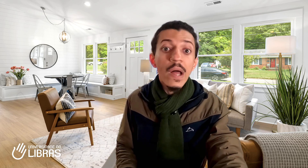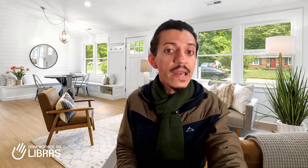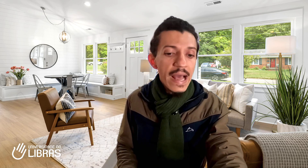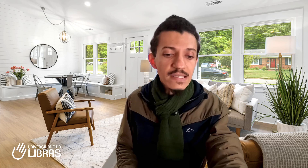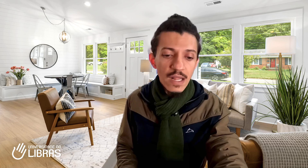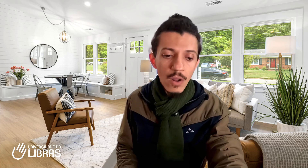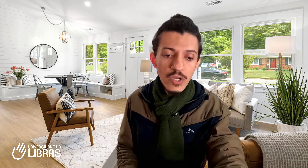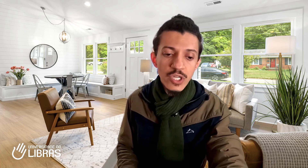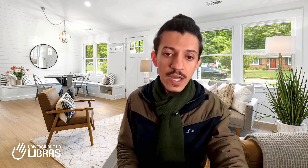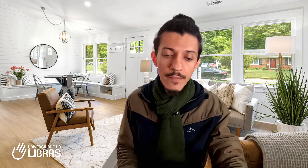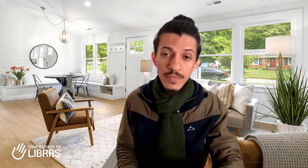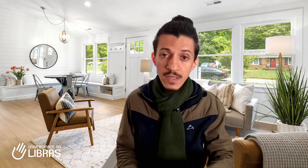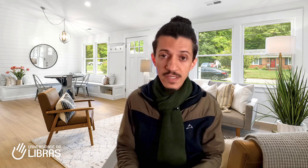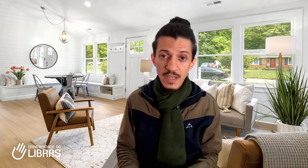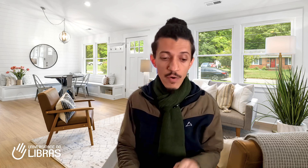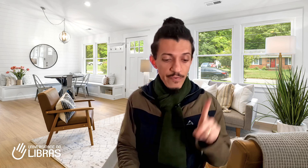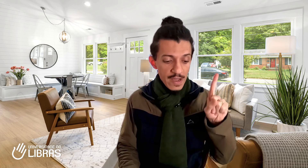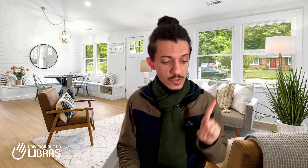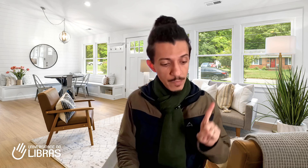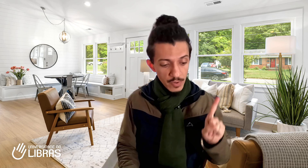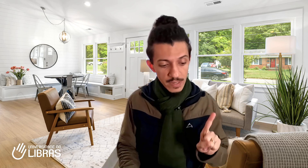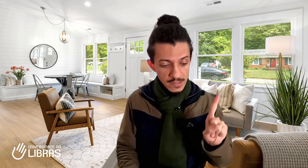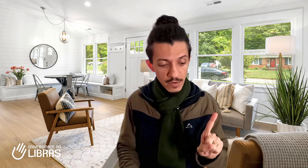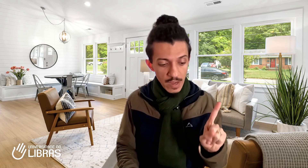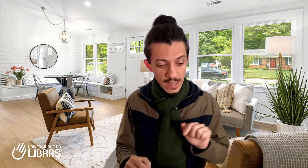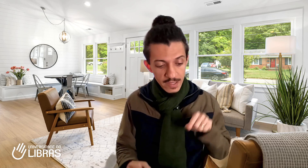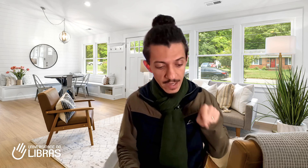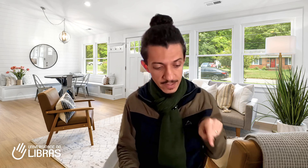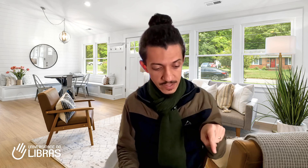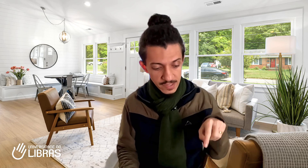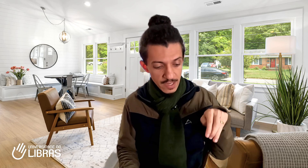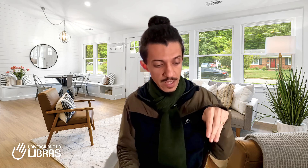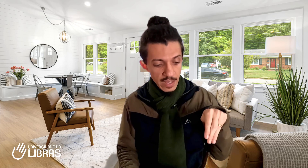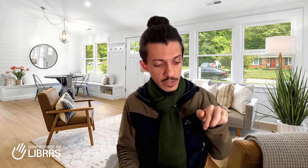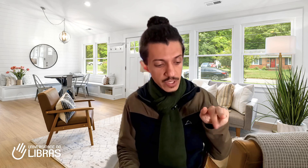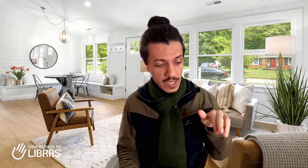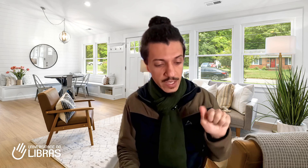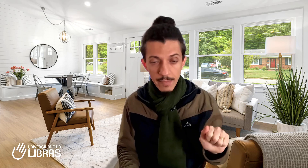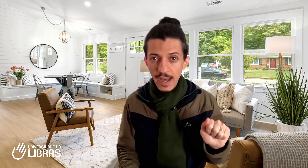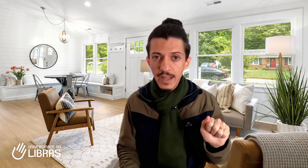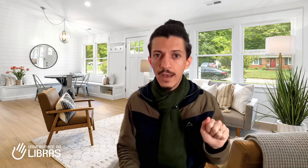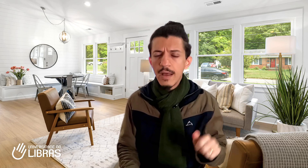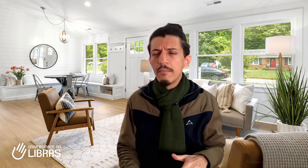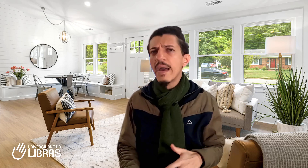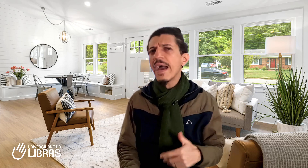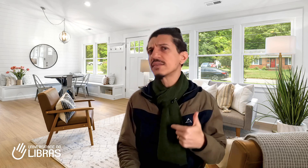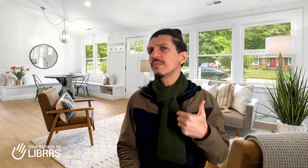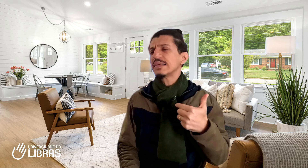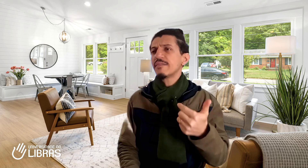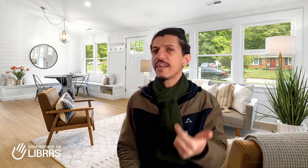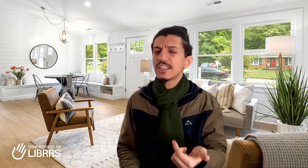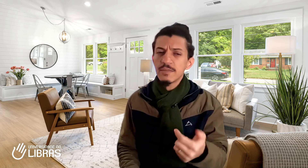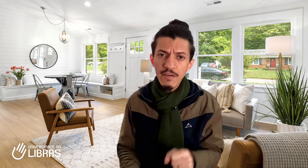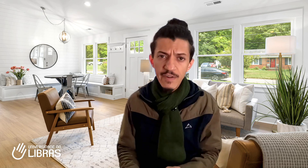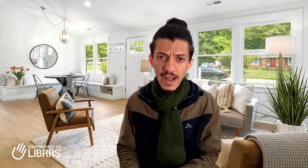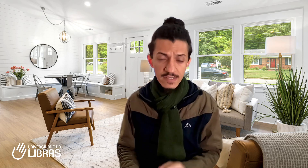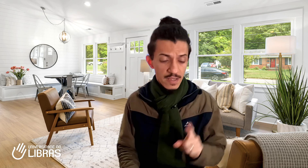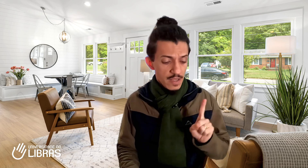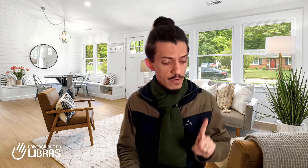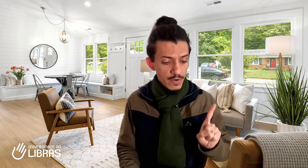nessa lógica, se eu faço a apontação aqui antes, e eu indiquei que é a Maria, mesmo mais à frente da minha frase, eu vou lá